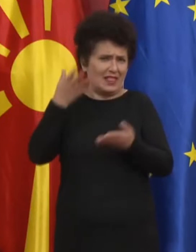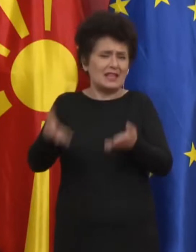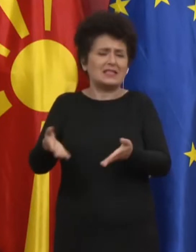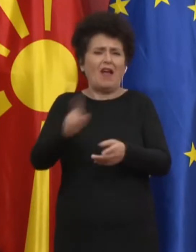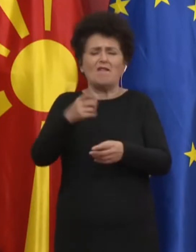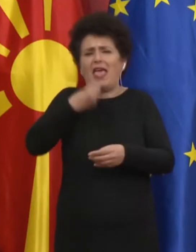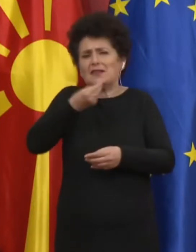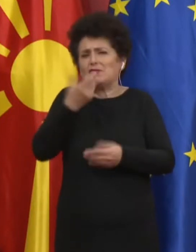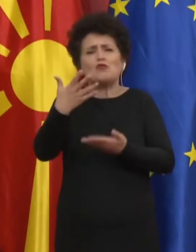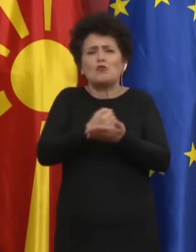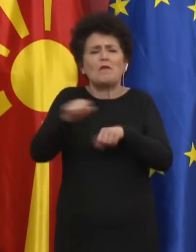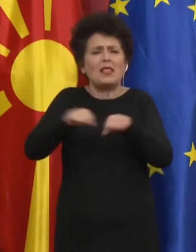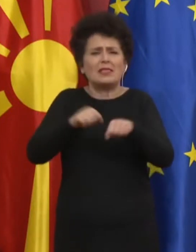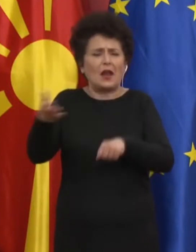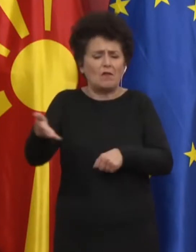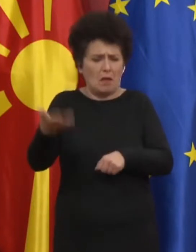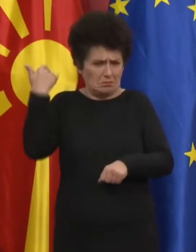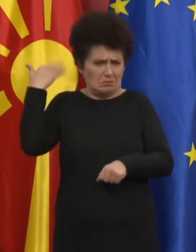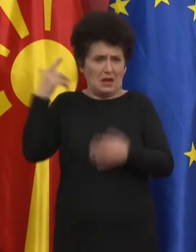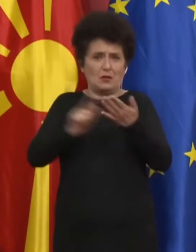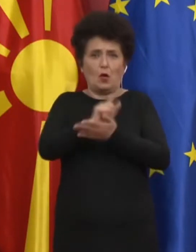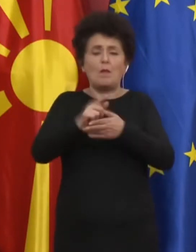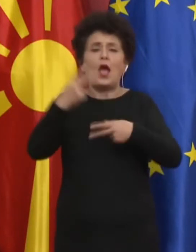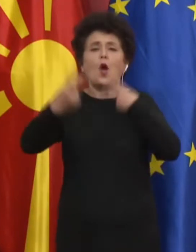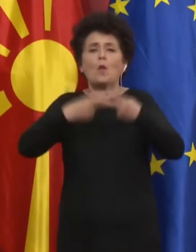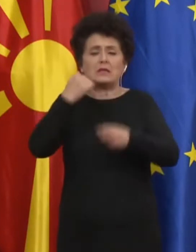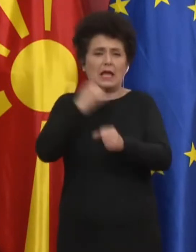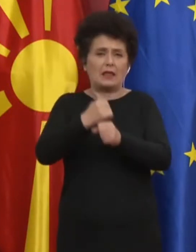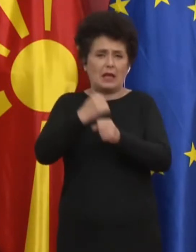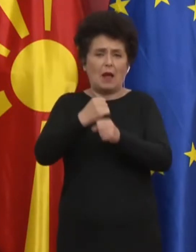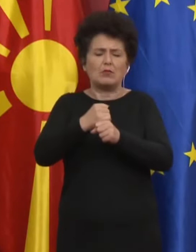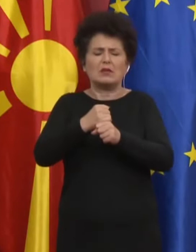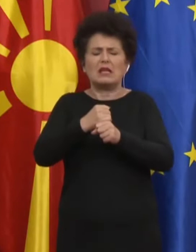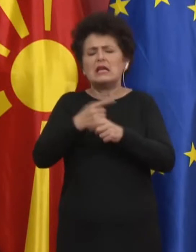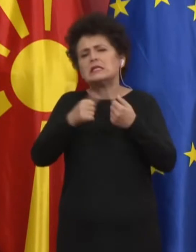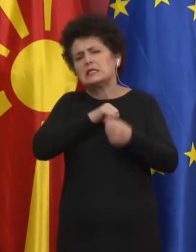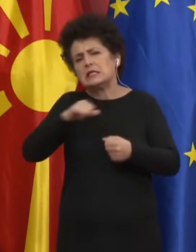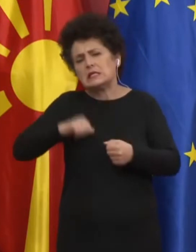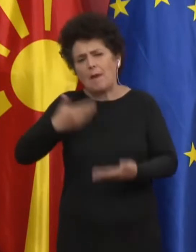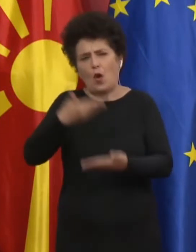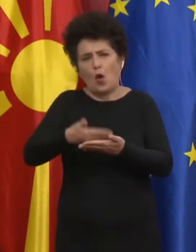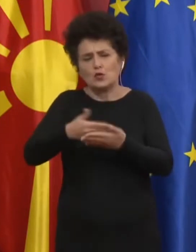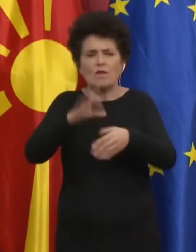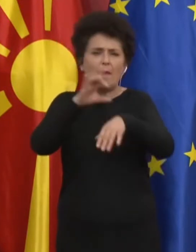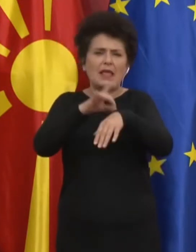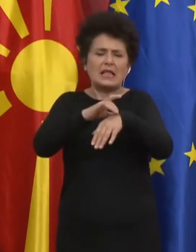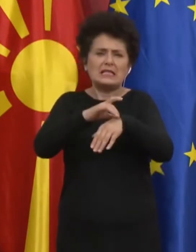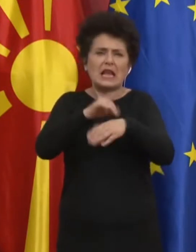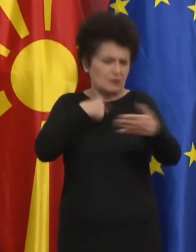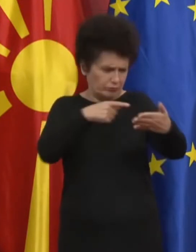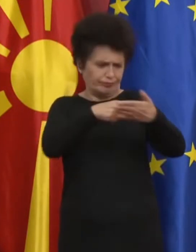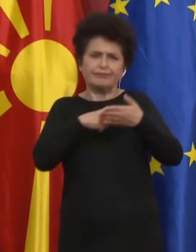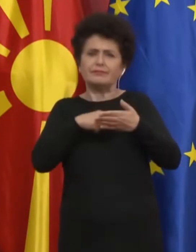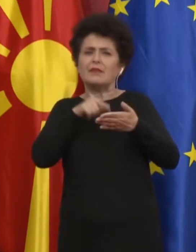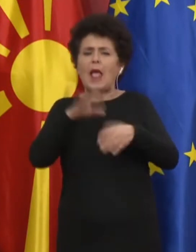E kam lezuar deklaratën, më duhet të themë se absolutisht është e pavërdet. Sëparit drejtori Ziberi nuk është antari Komisionit për sëmungje